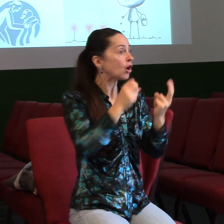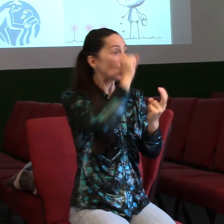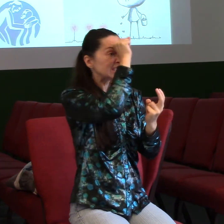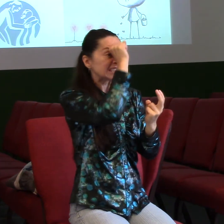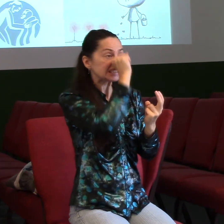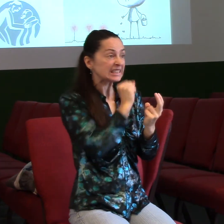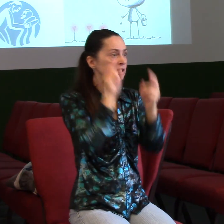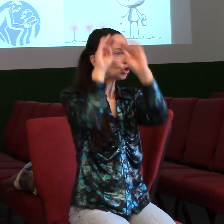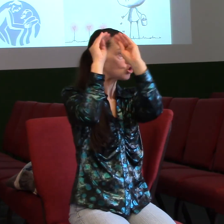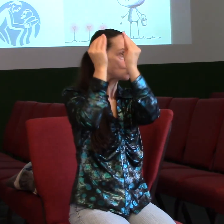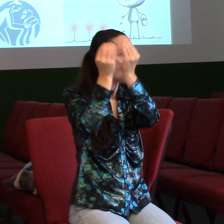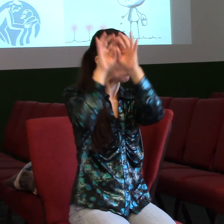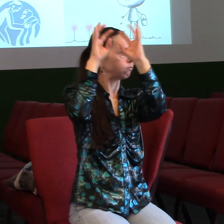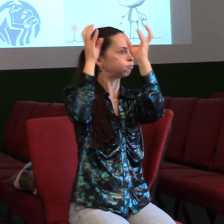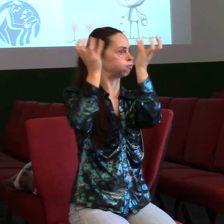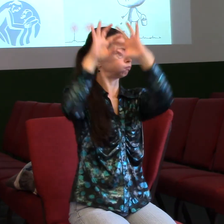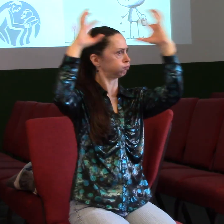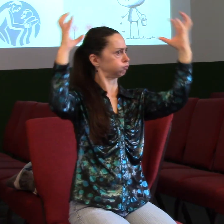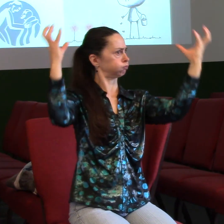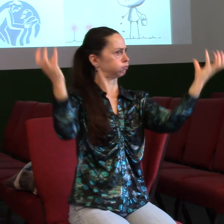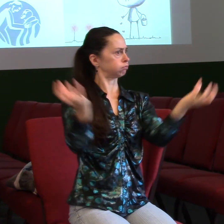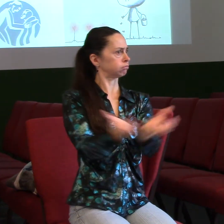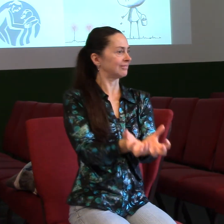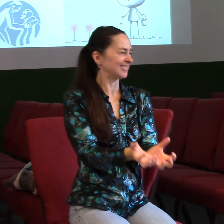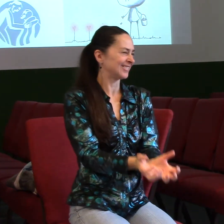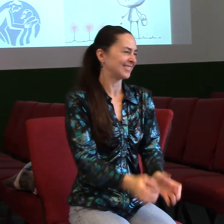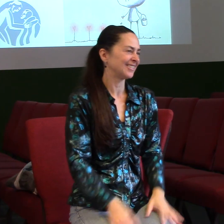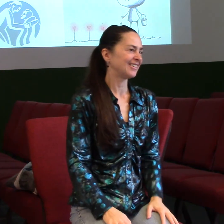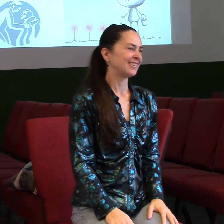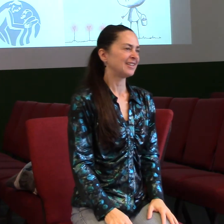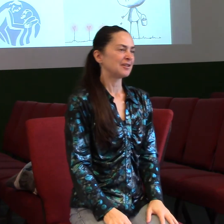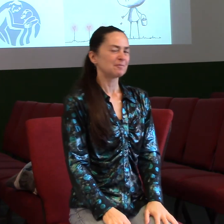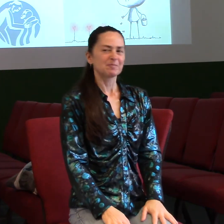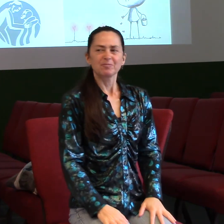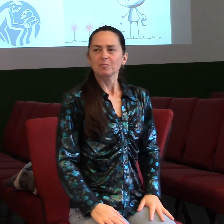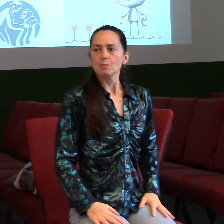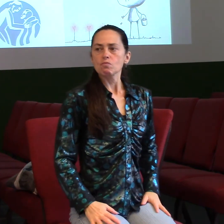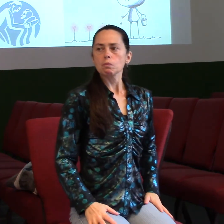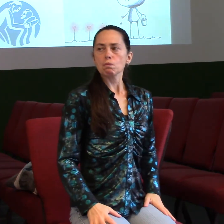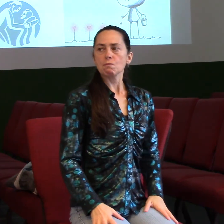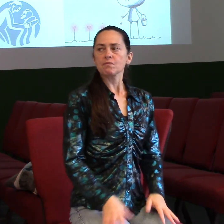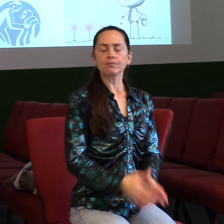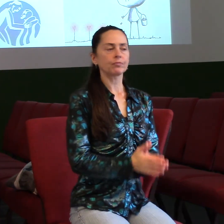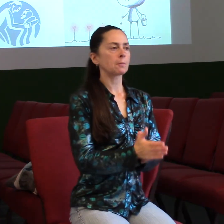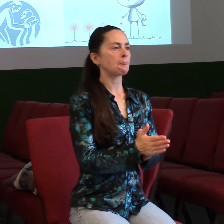A taky vzniká filtr, skrze který si jim potom vysvětlíme všechno, co ten člověk dělá, když necháme nějaký problém otevřený.